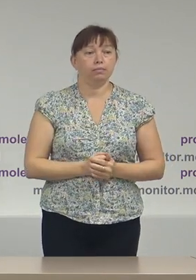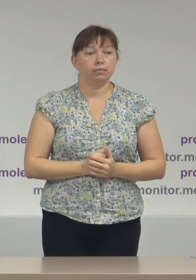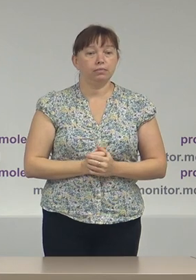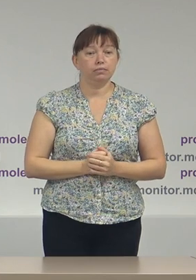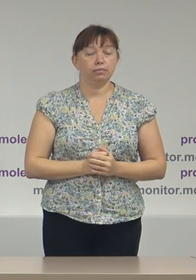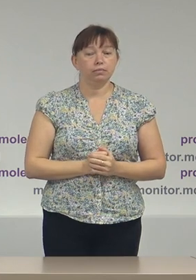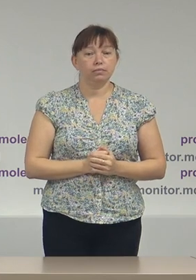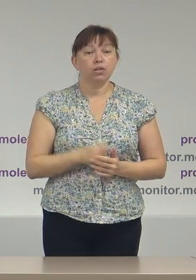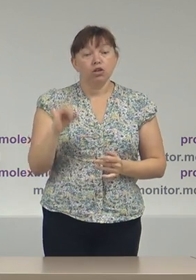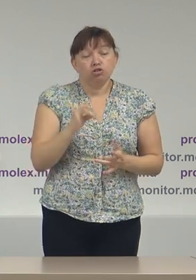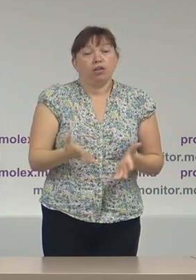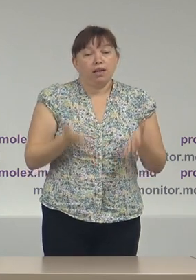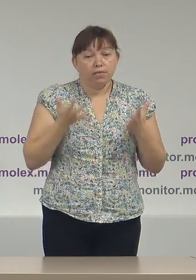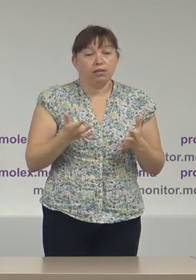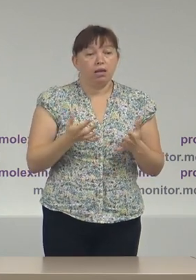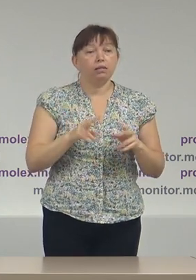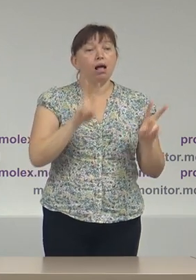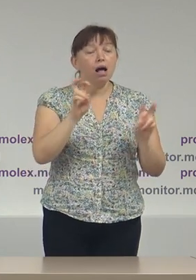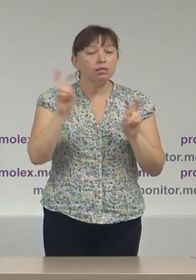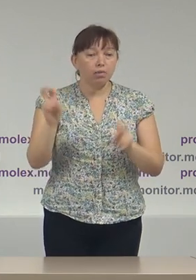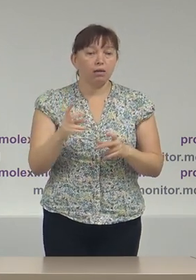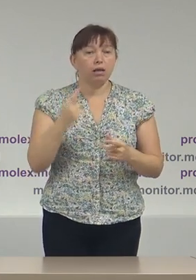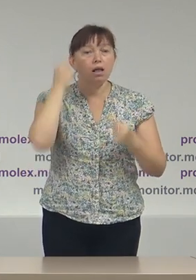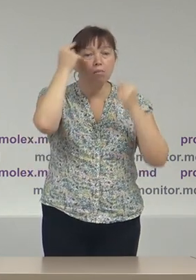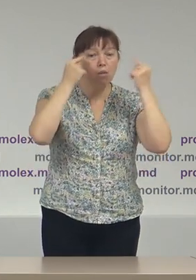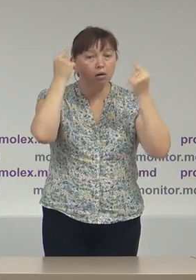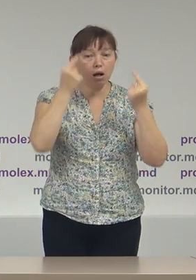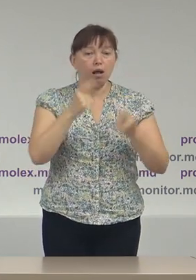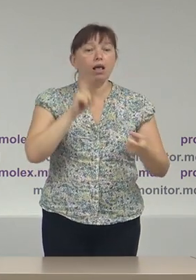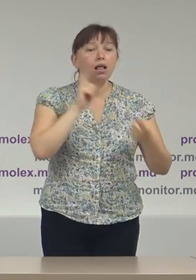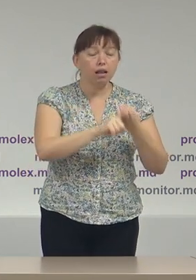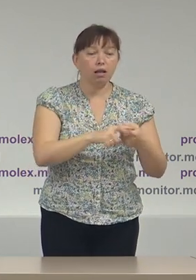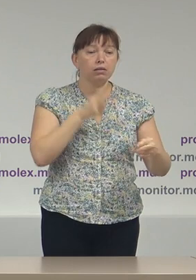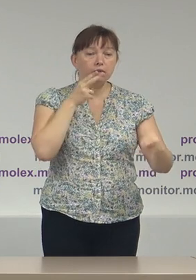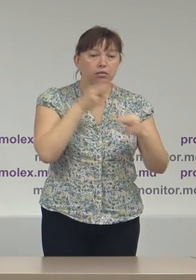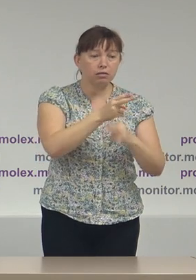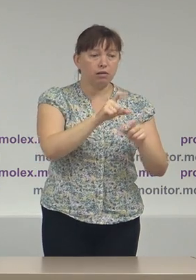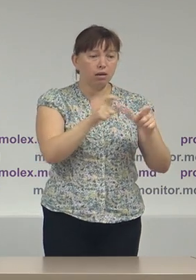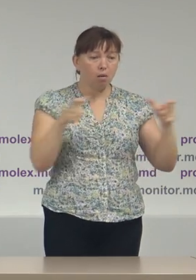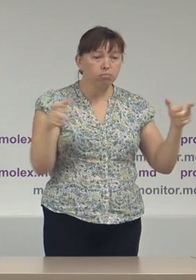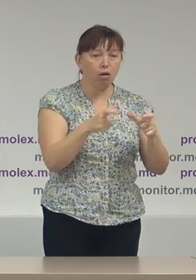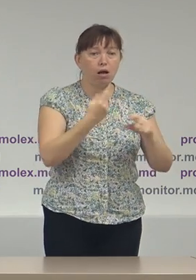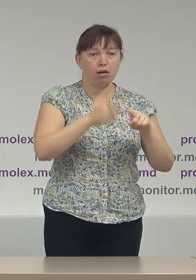și evident aspectele morale legate de blocarea acestor localități